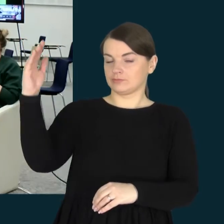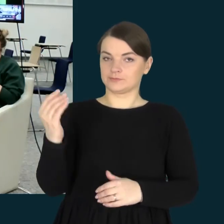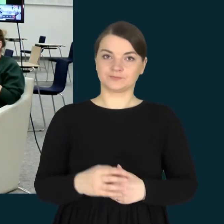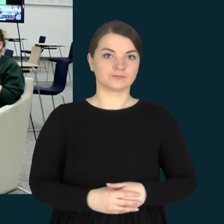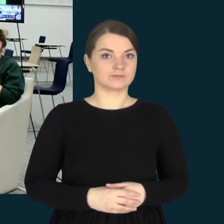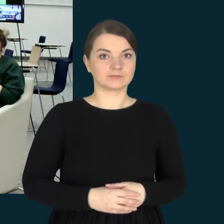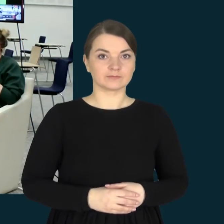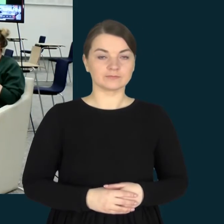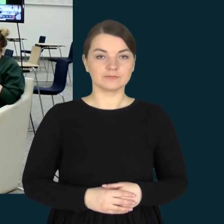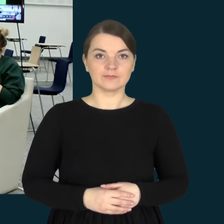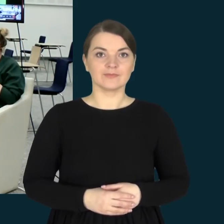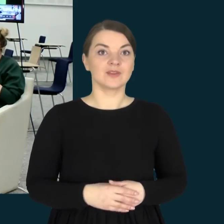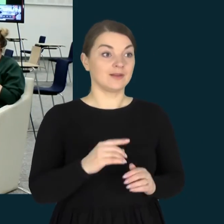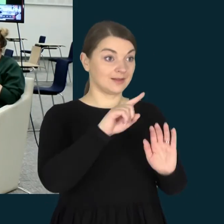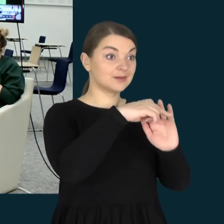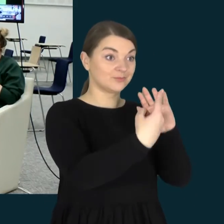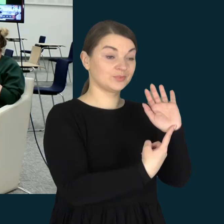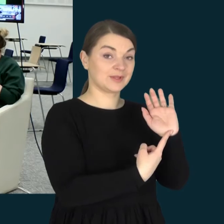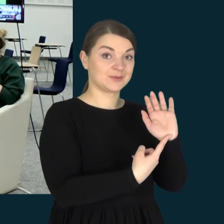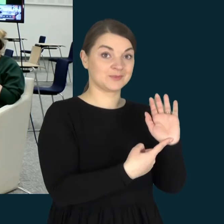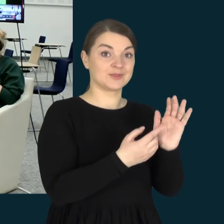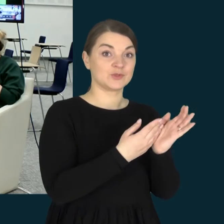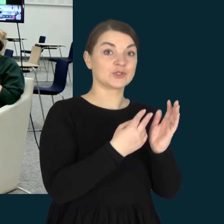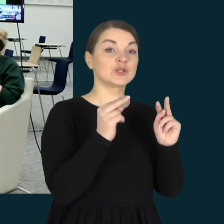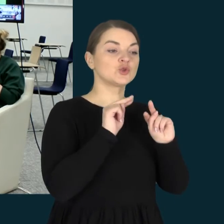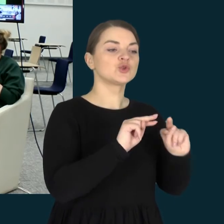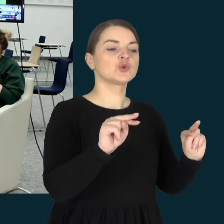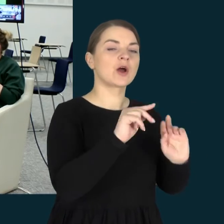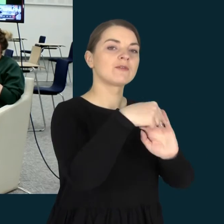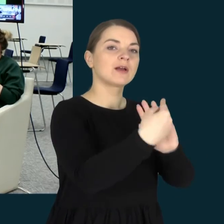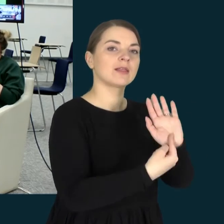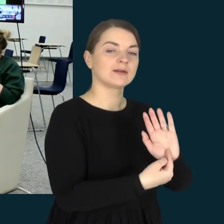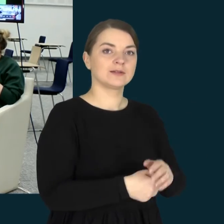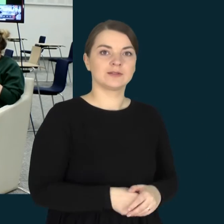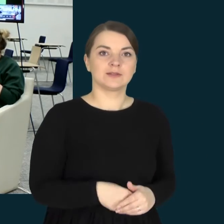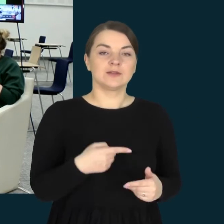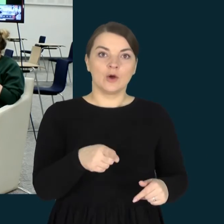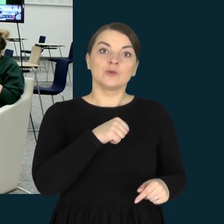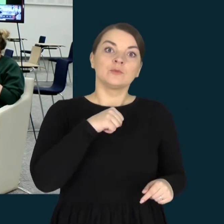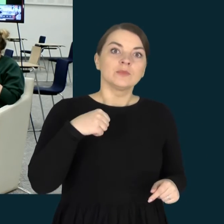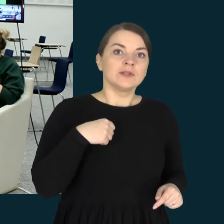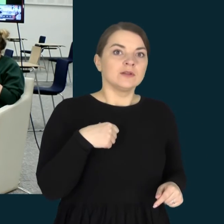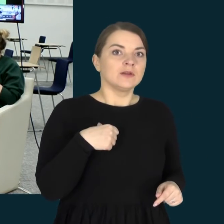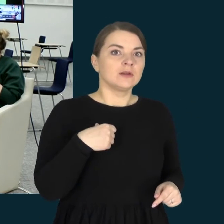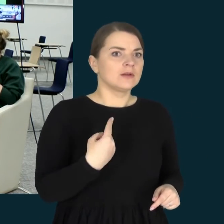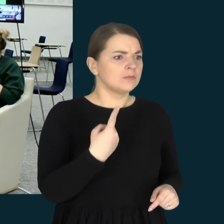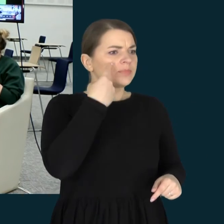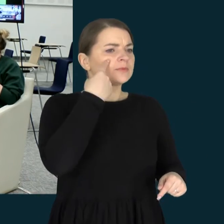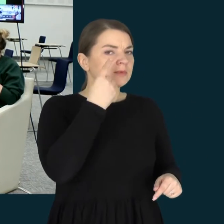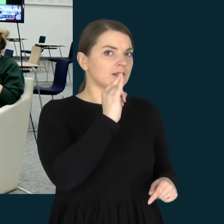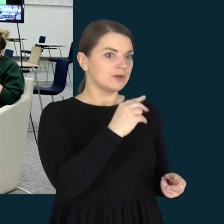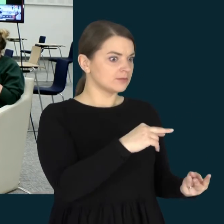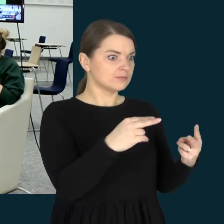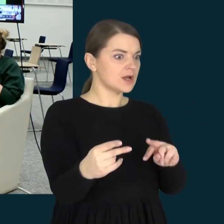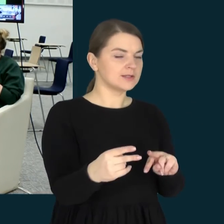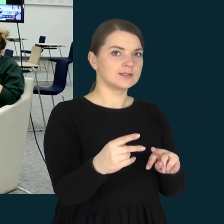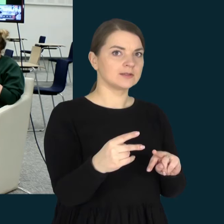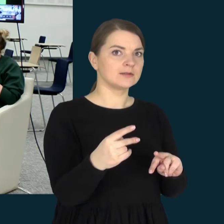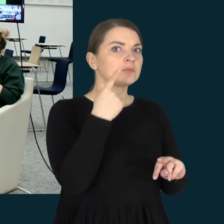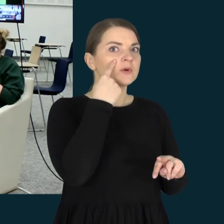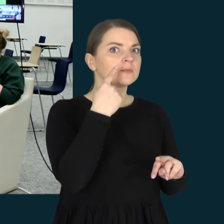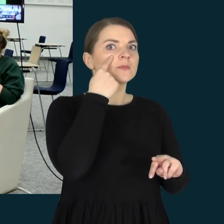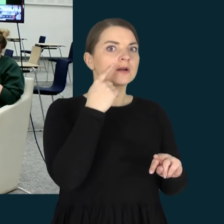Išauga. Turime klausimą iš žiūrovų. Per kiek laiko jūs pati pastebėjote vaiko pasikeitimus, kai